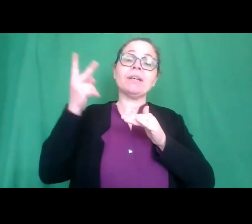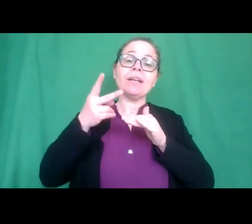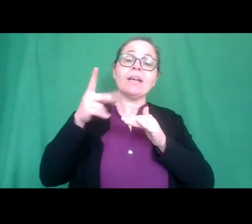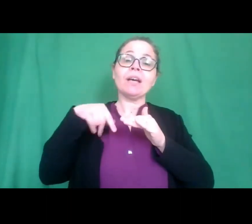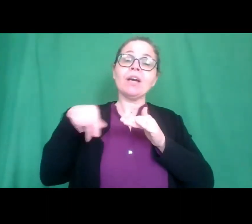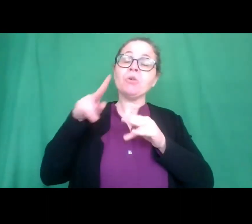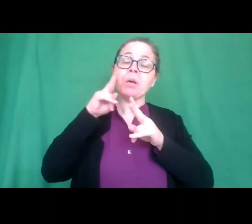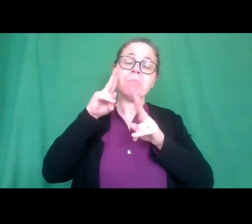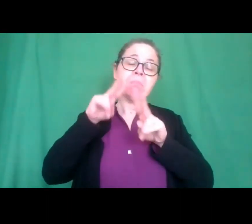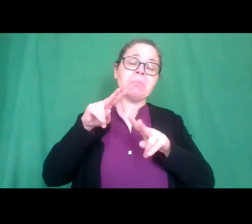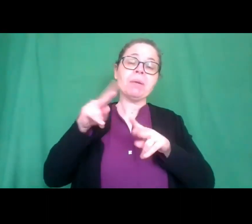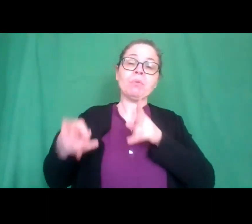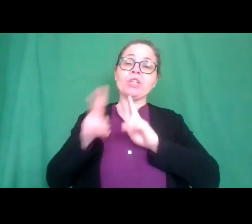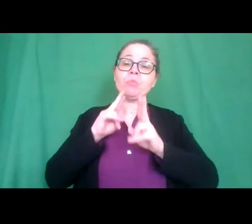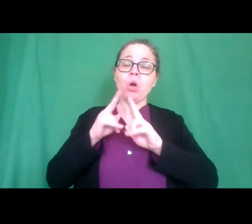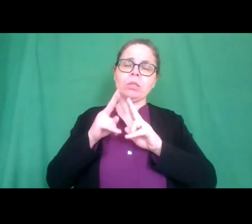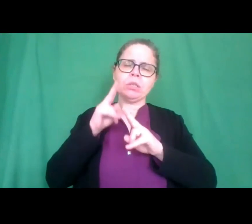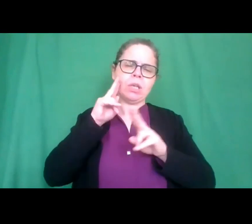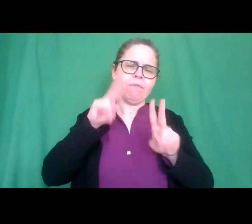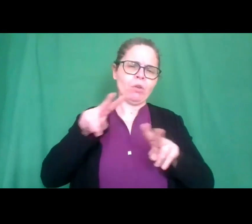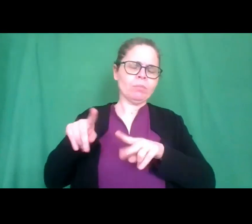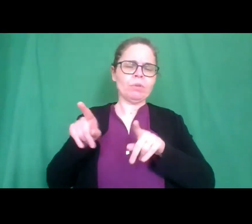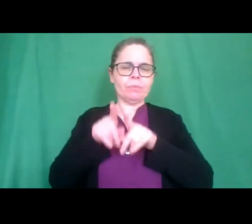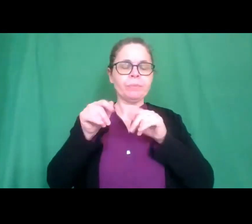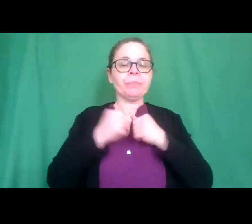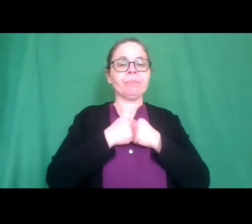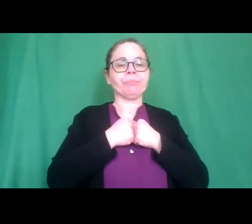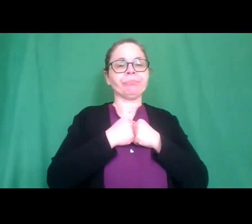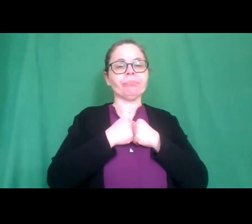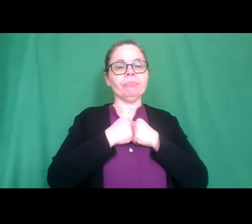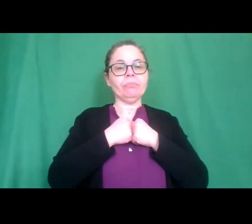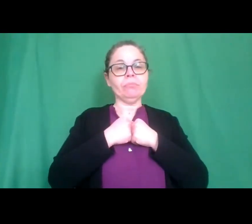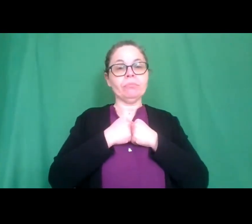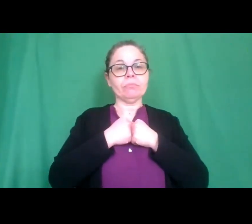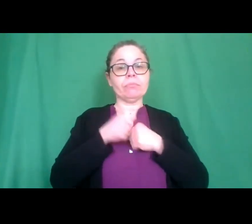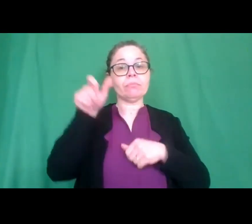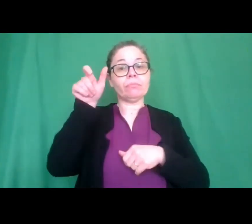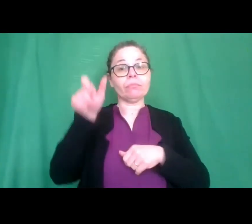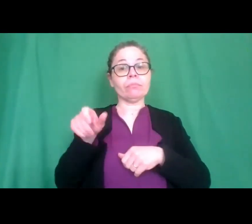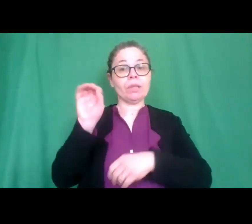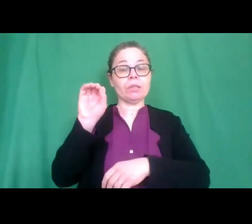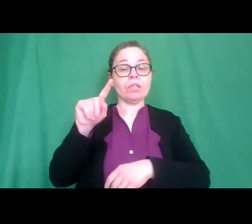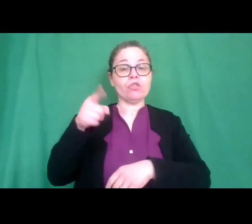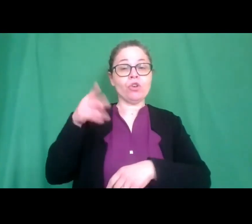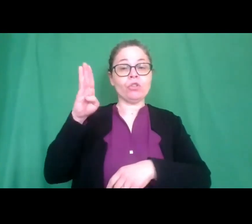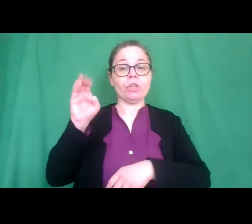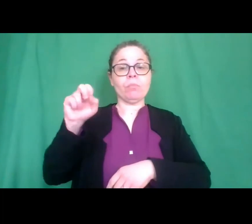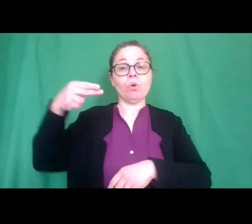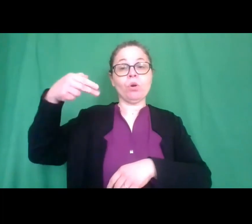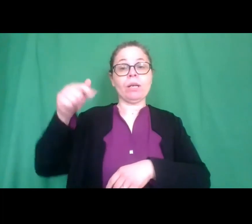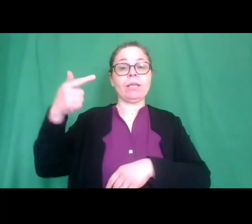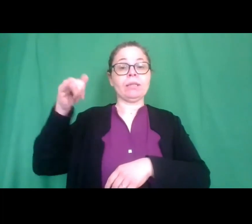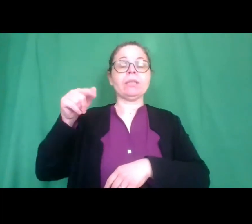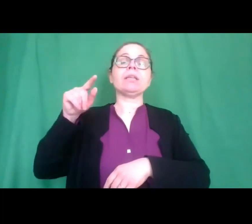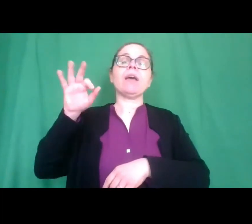considerazione le vostre partecipazioni quindi abbiamo le insegnanti Giorgia Bonatti e Francesca